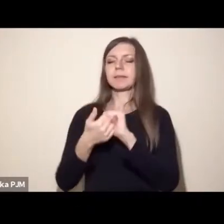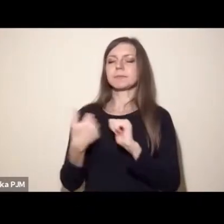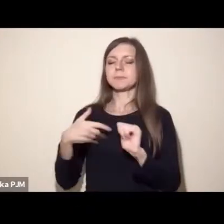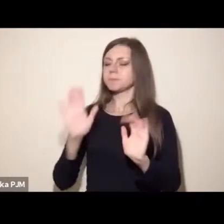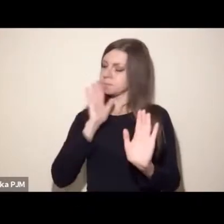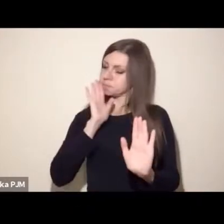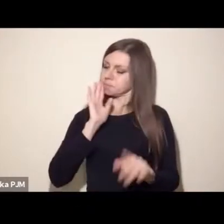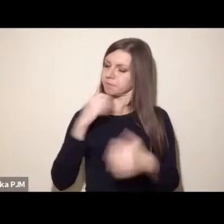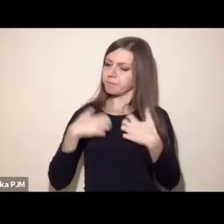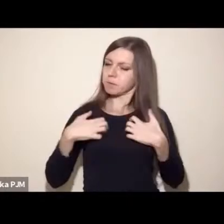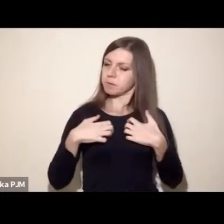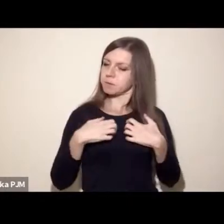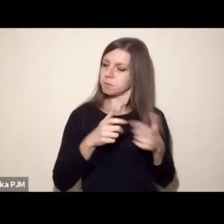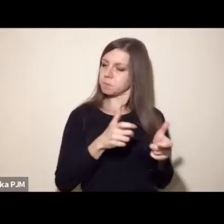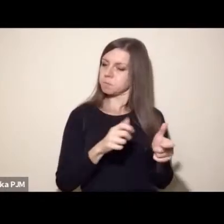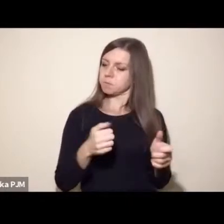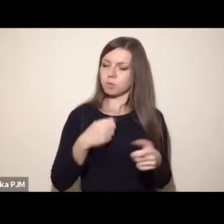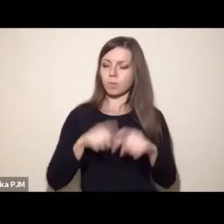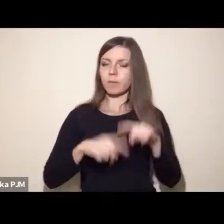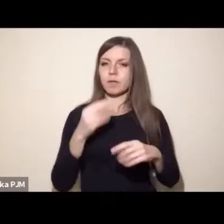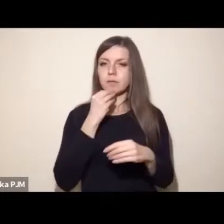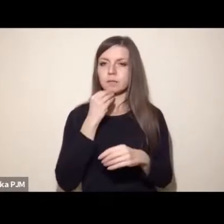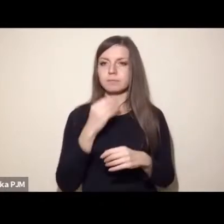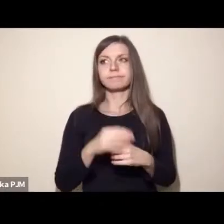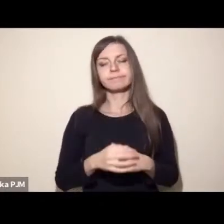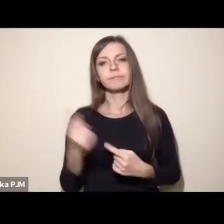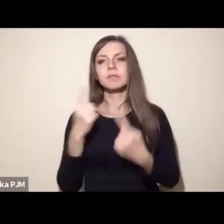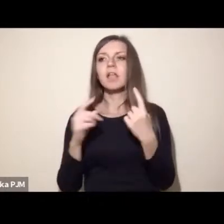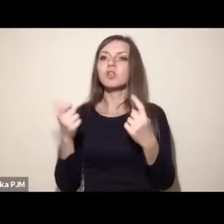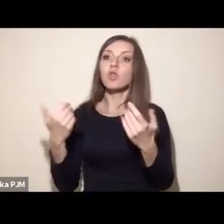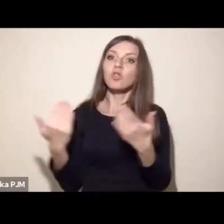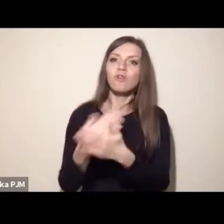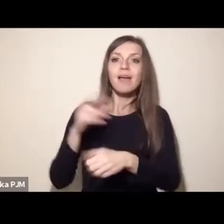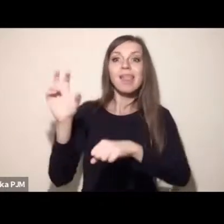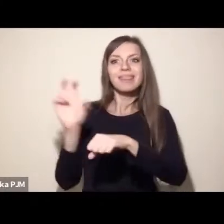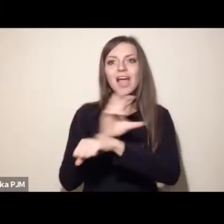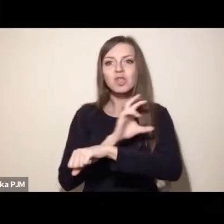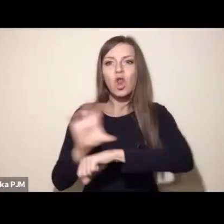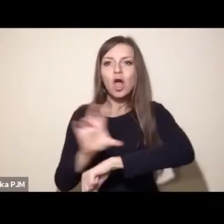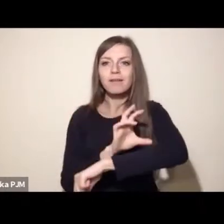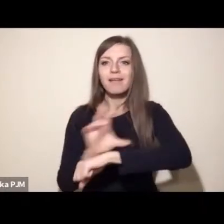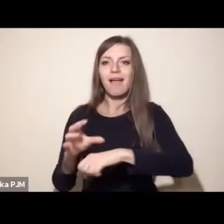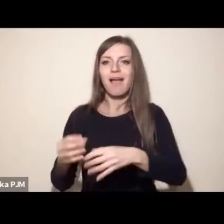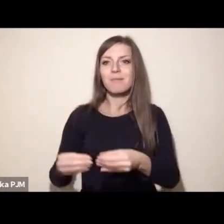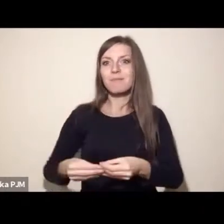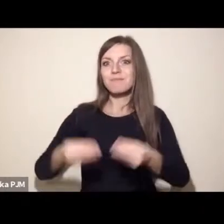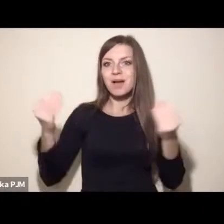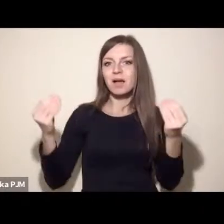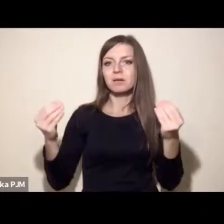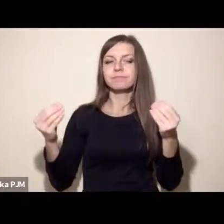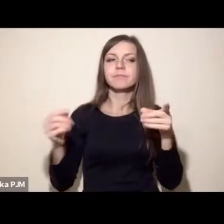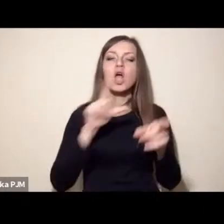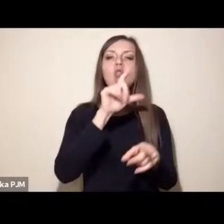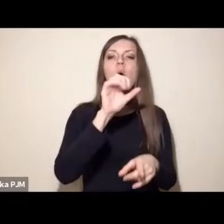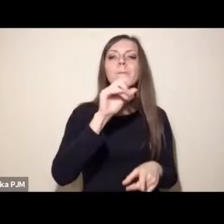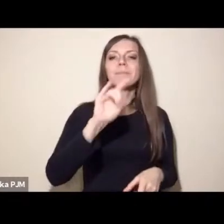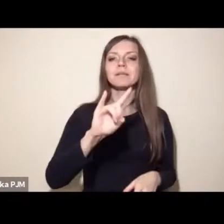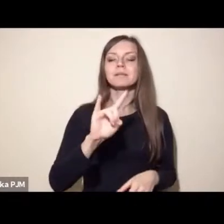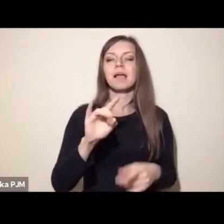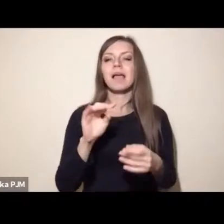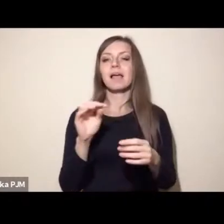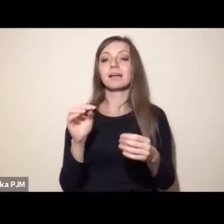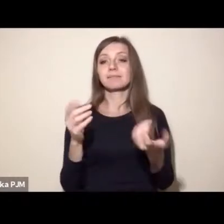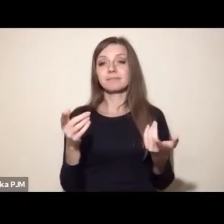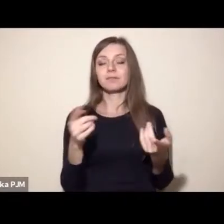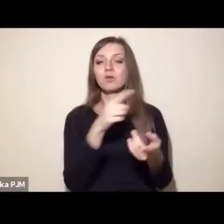spotykamy, jest odniesienie się do innowacji technologicznych. Szczególnie lobby zajmujące się eksploatacją zwierząt lubi o tym mówić,